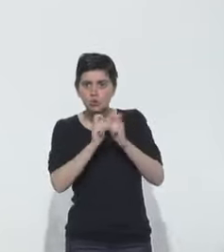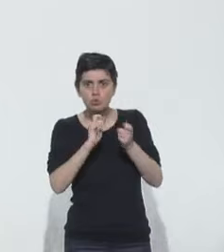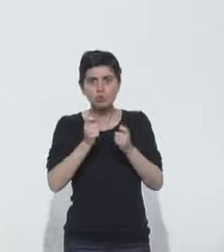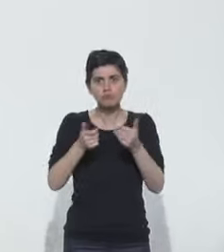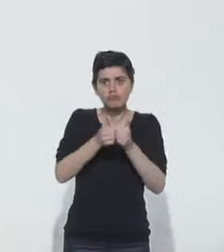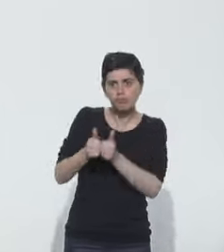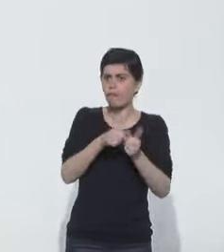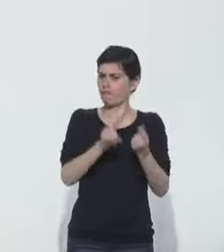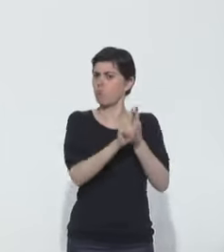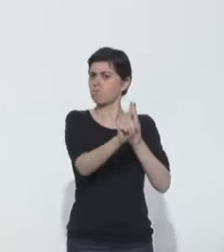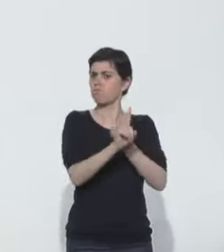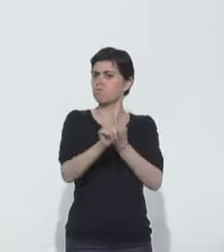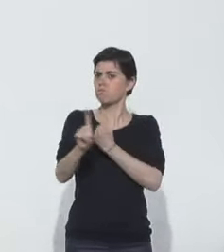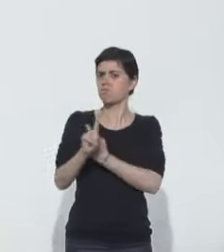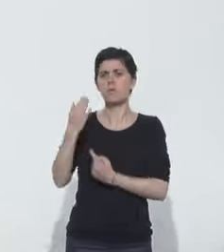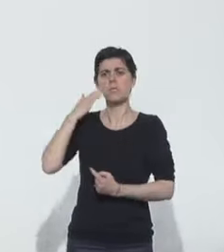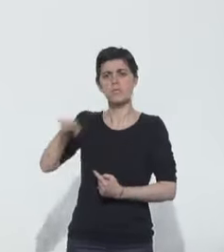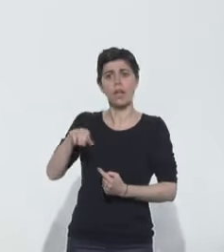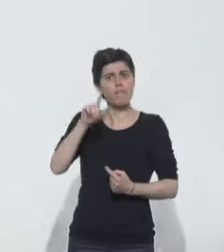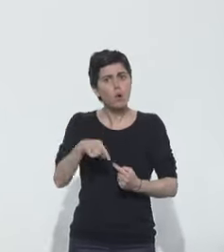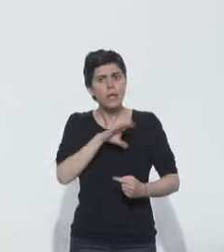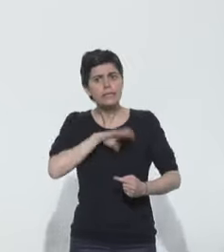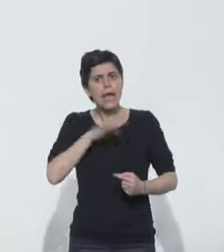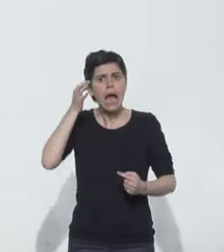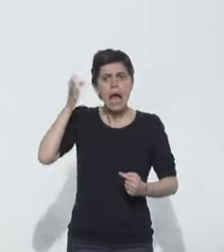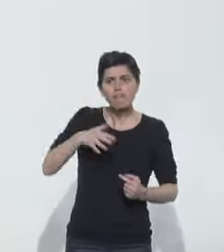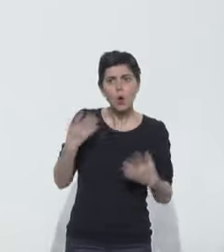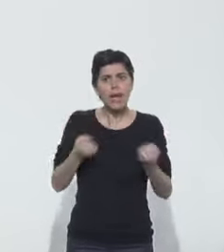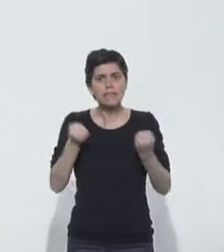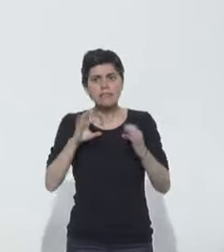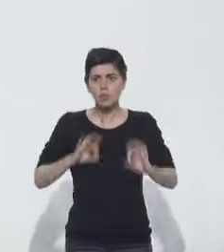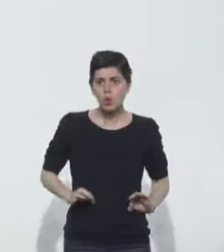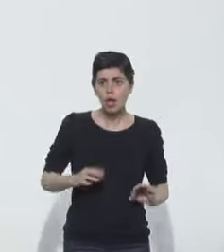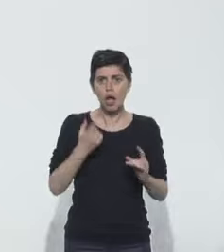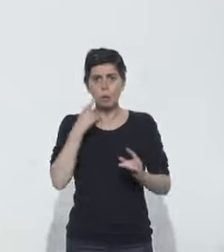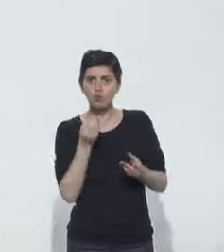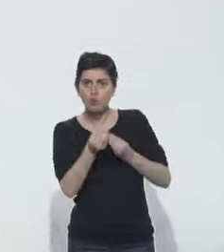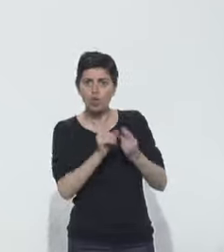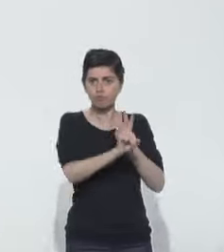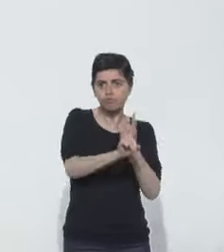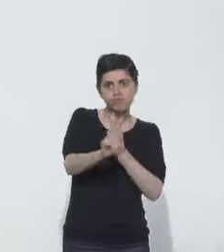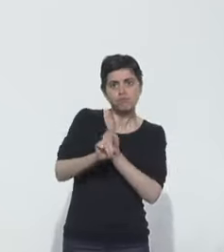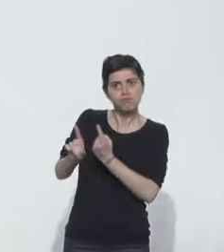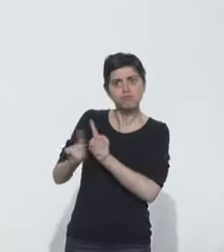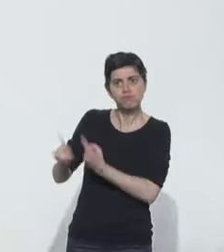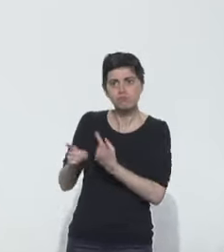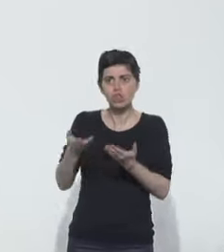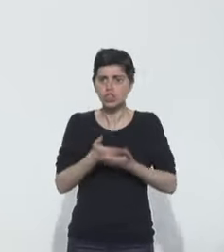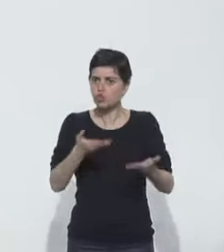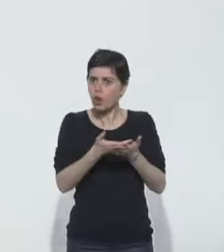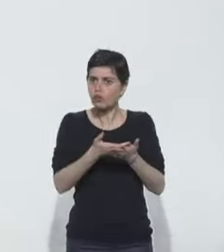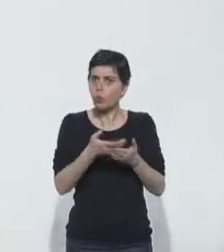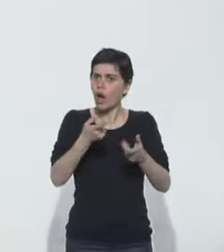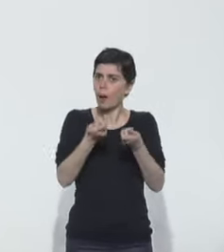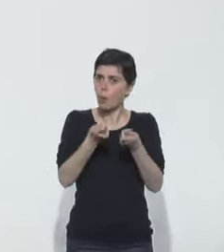'importance de la distanciation physique, pour être créatifs aussi sur les activités scolaires avec les enseignants, qui pourront se faire dans des conditions différentes, en